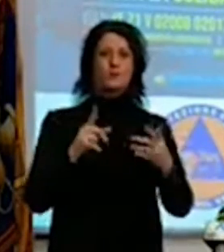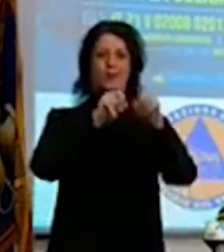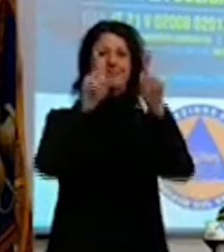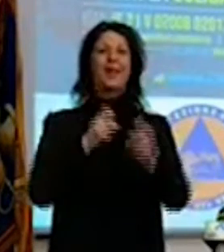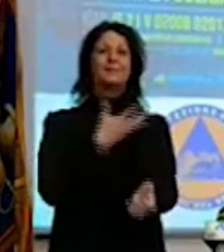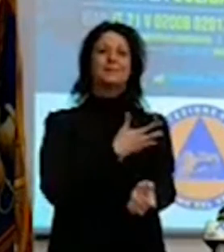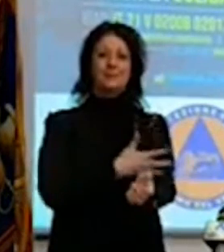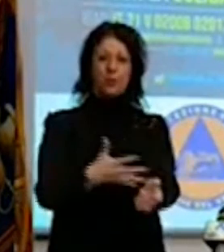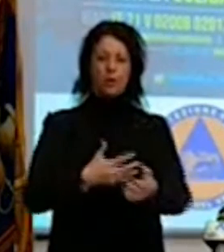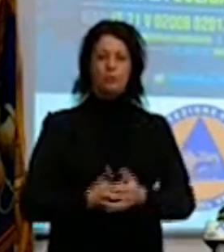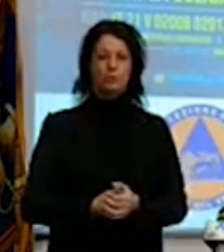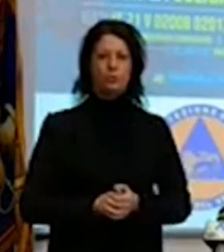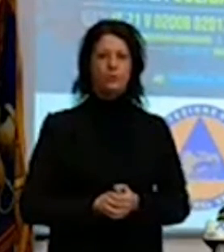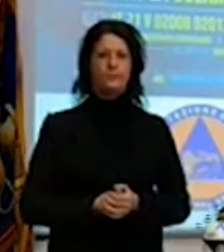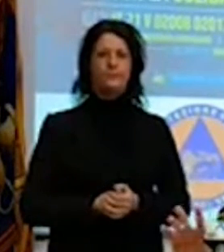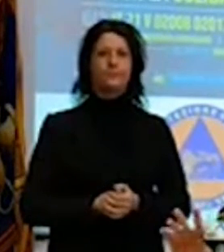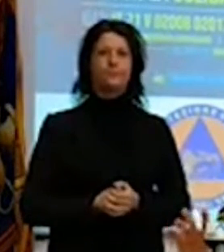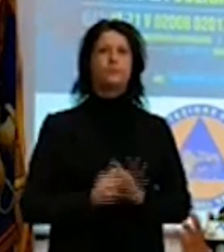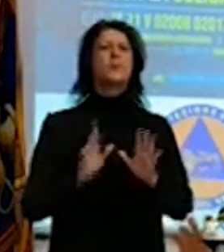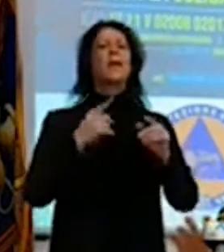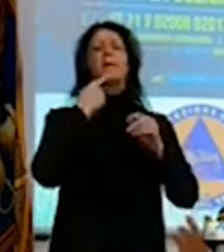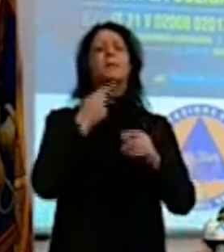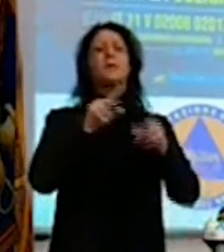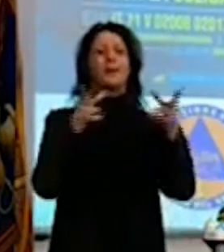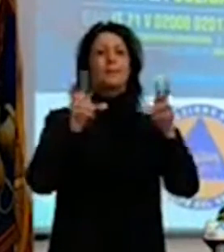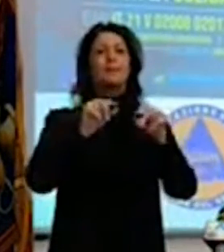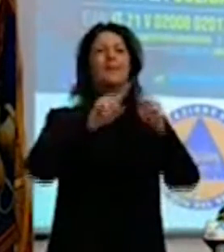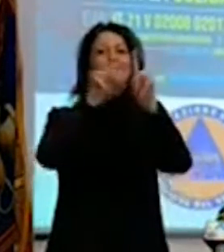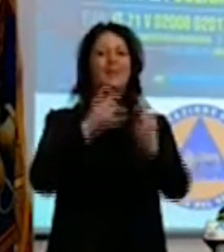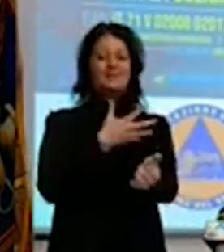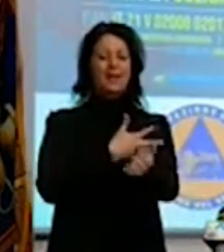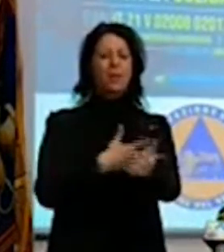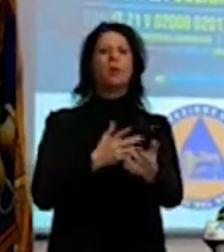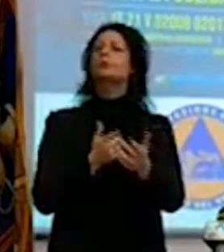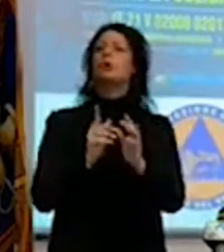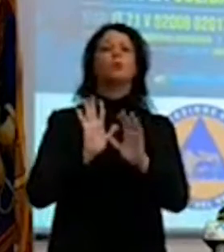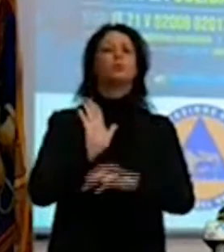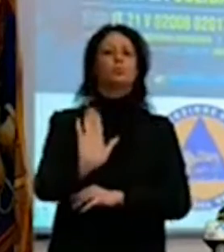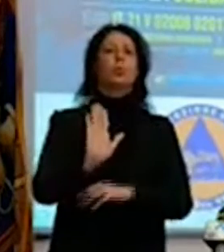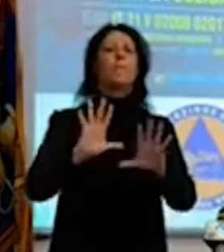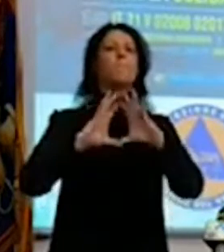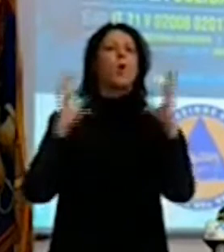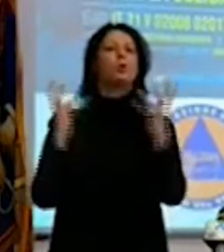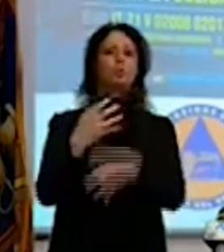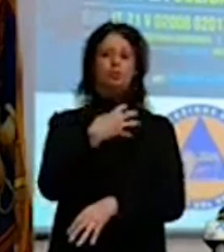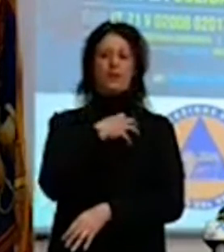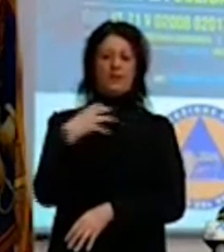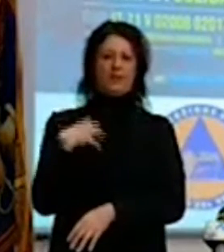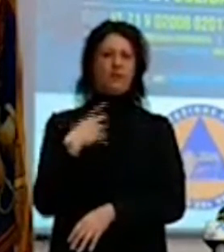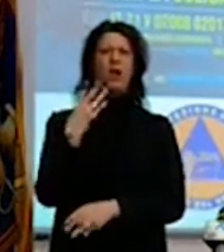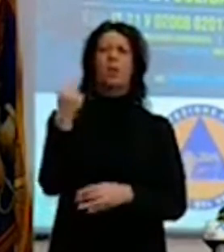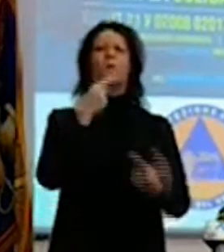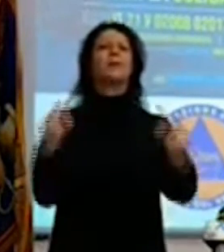generale che sono cosa del mondo scientifico, non tirateci dentro in questo dipattito che a volte noi consideriamo lunare,